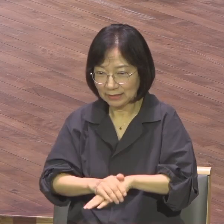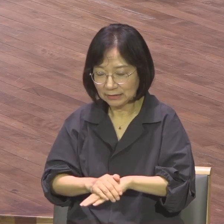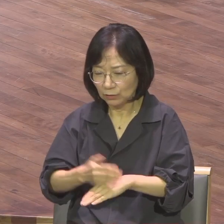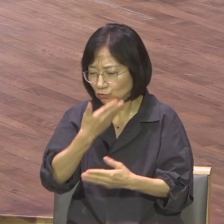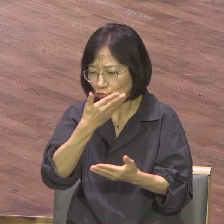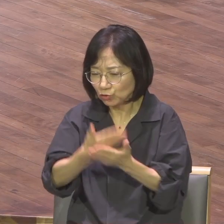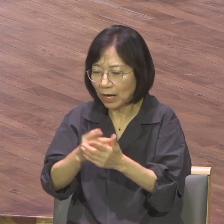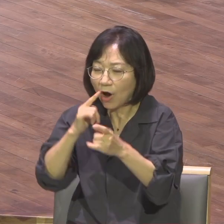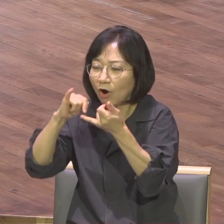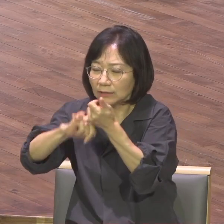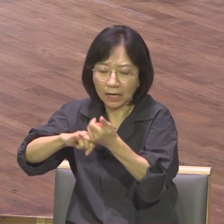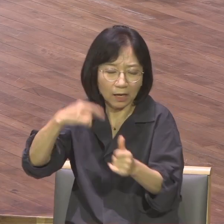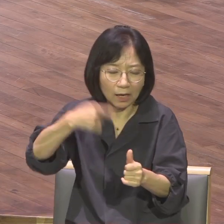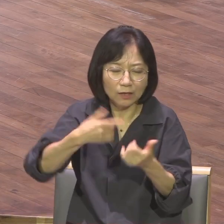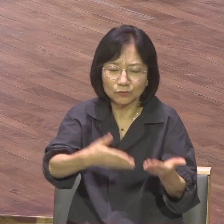그 결과 솔로몬 시대